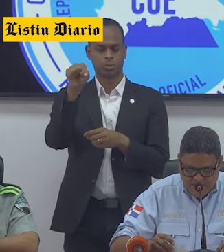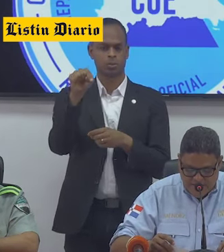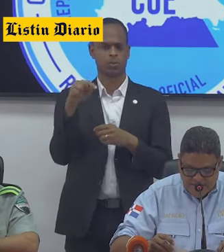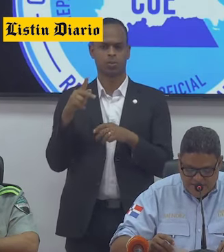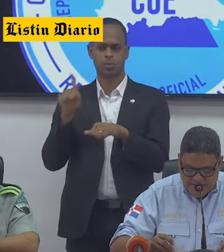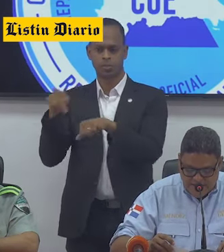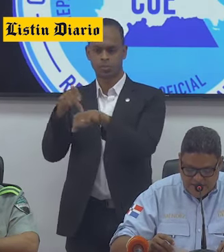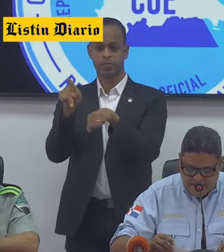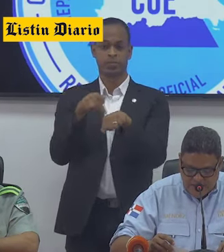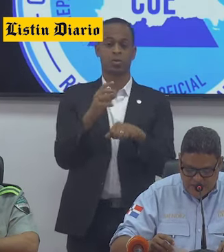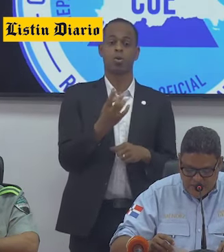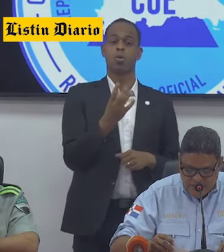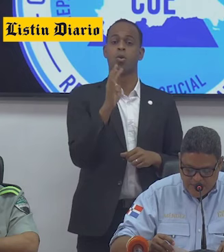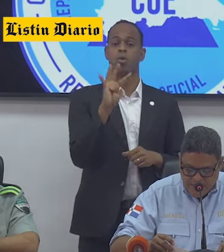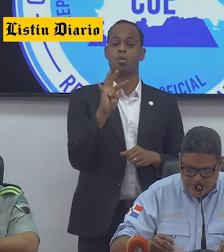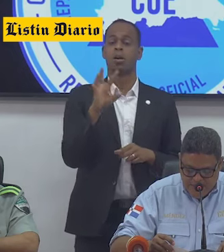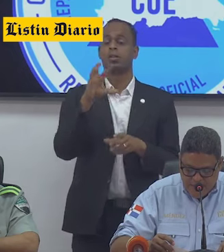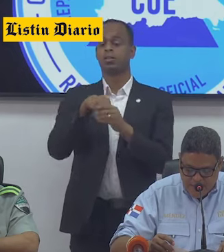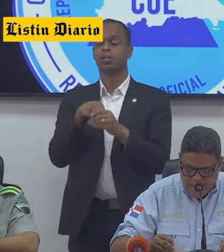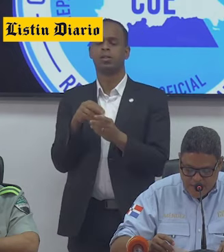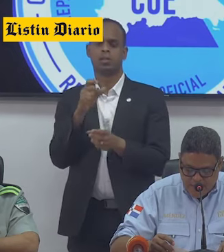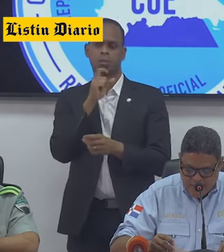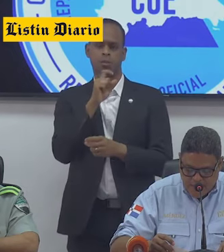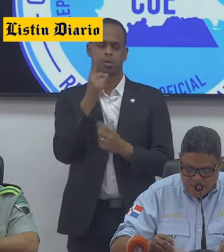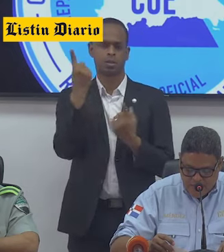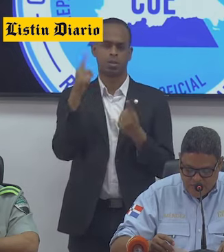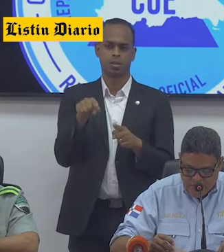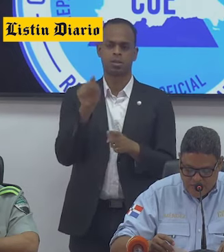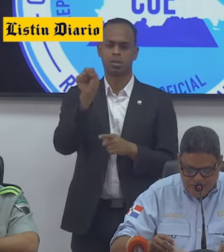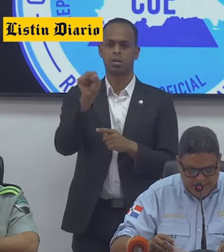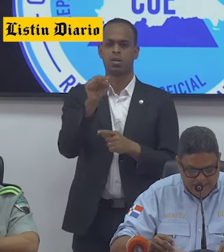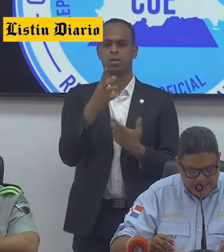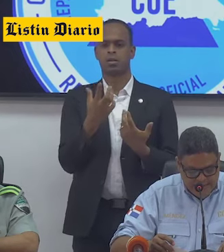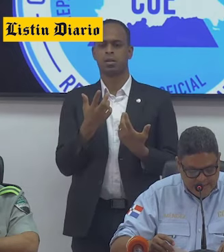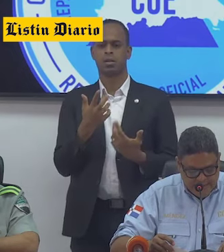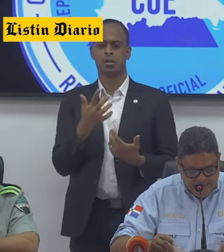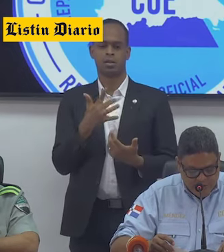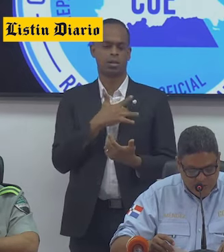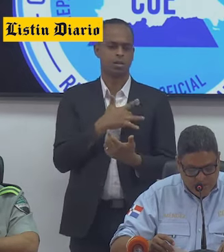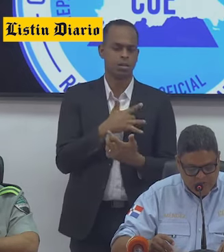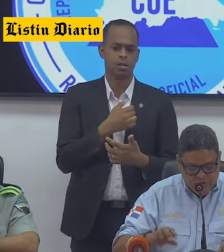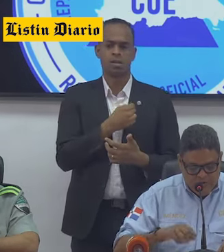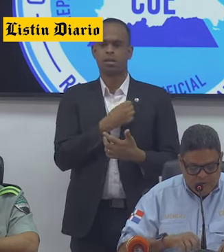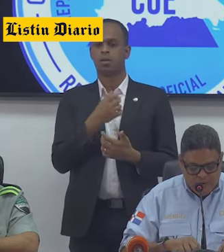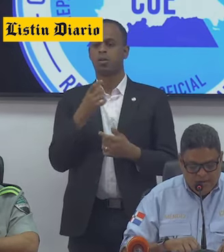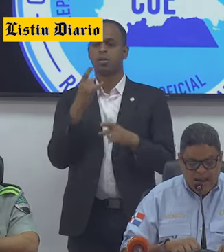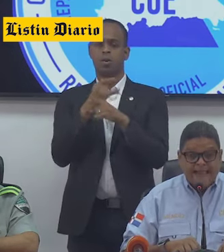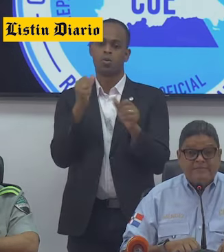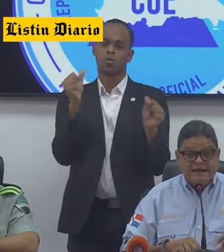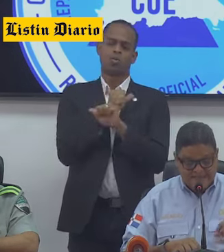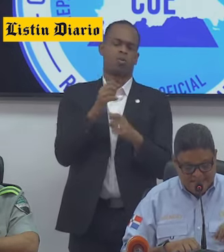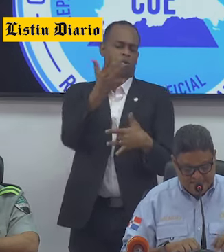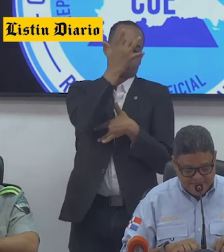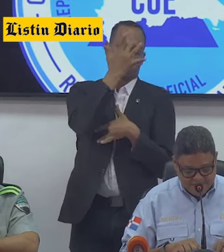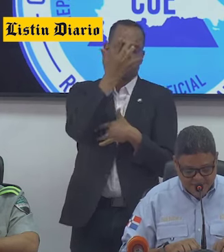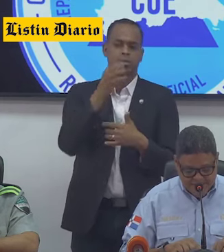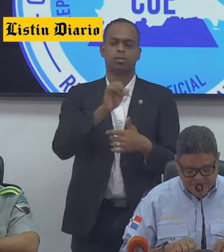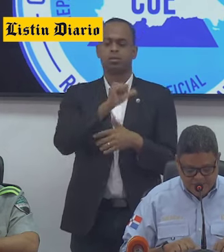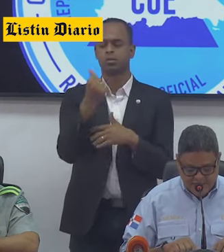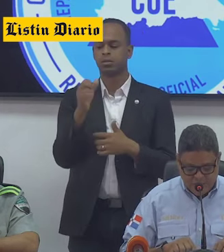Chica, consistente en cefalea, trauma, hipotensión arterial, intoxicación alcohólica. Además,